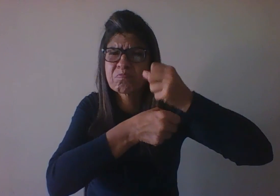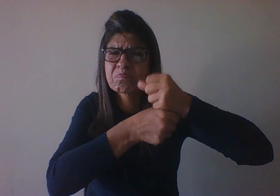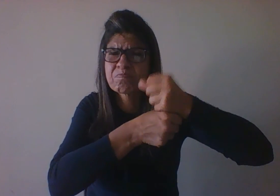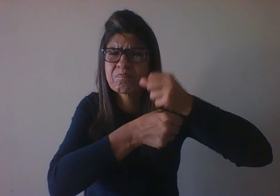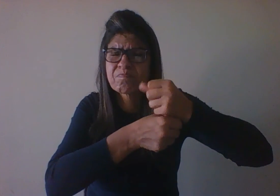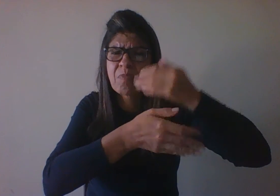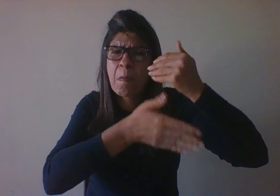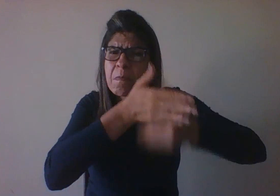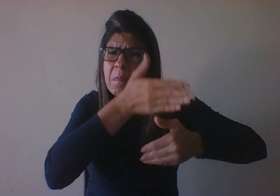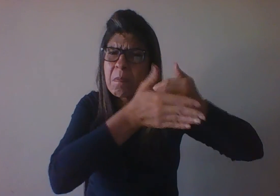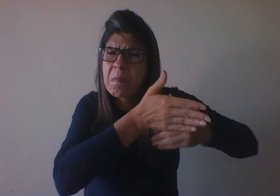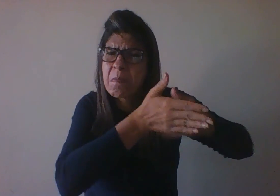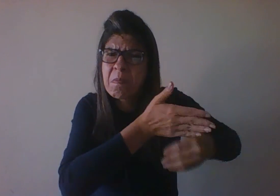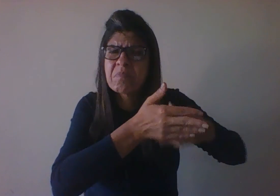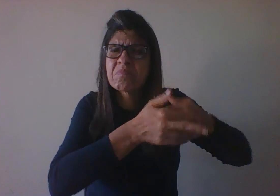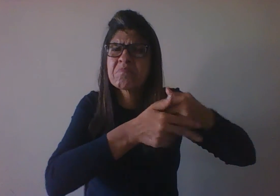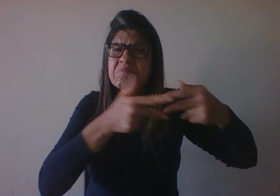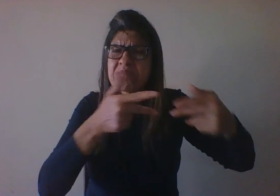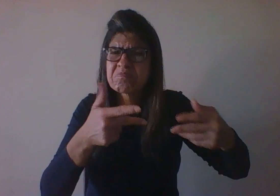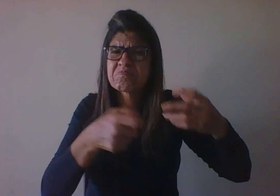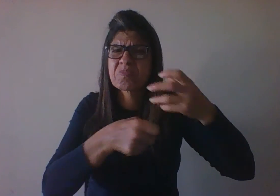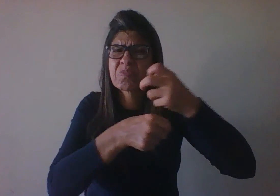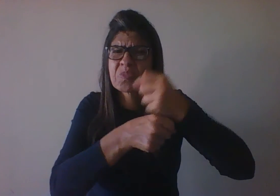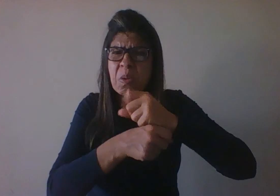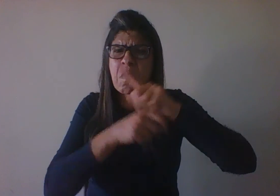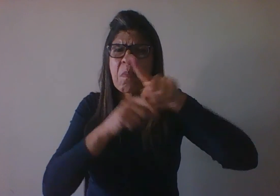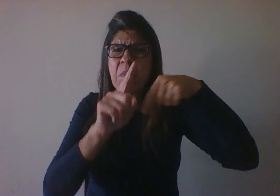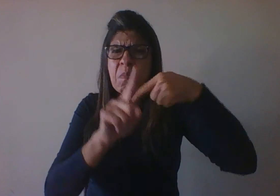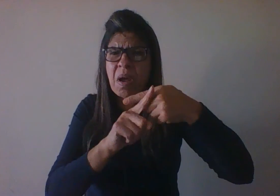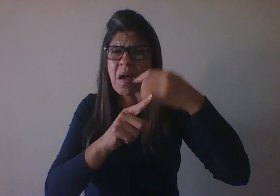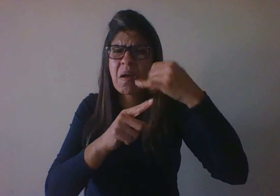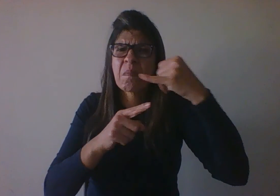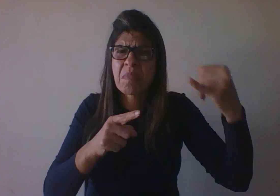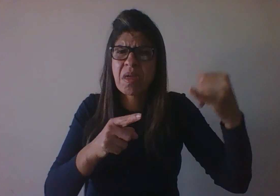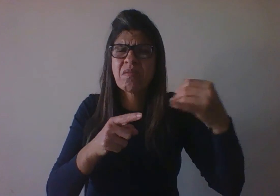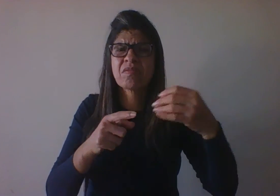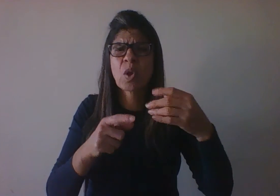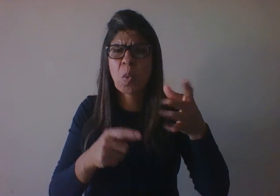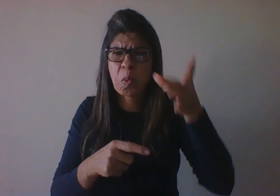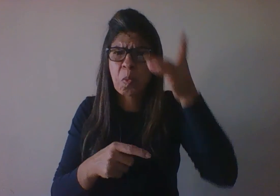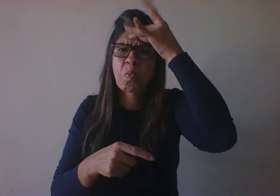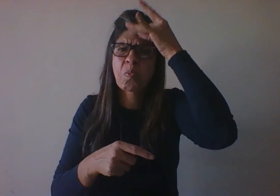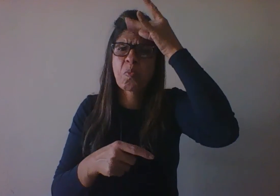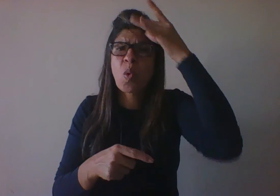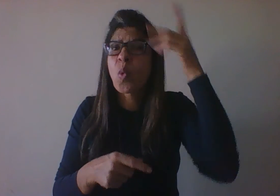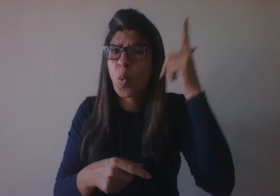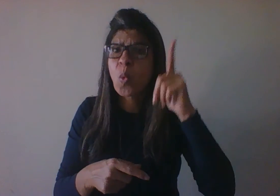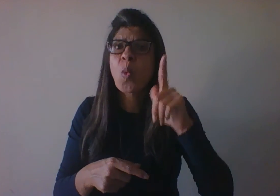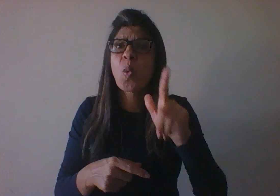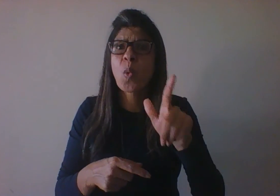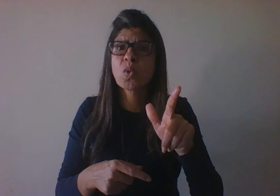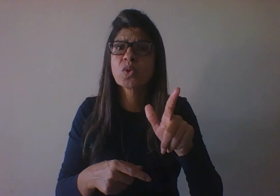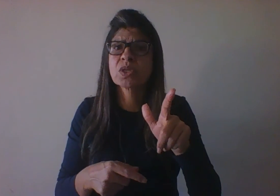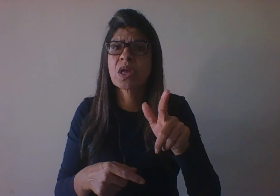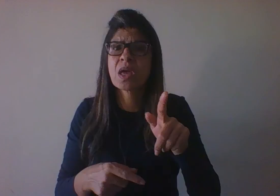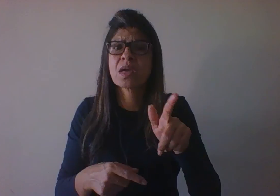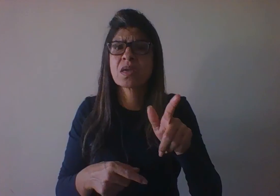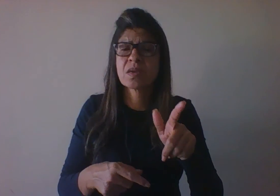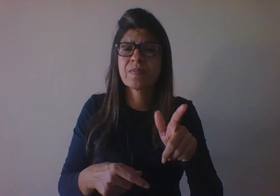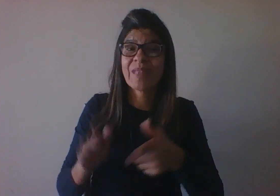considerável, então não adianta ficar tentando ensinar muitos princípios matemáticos antes dos sete anos para as crianças porque elas